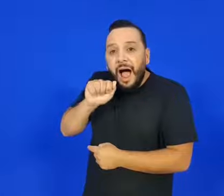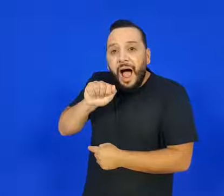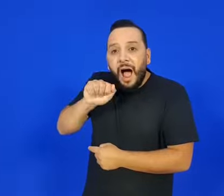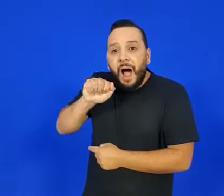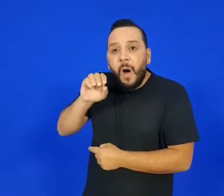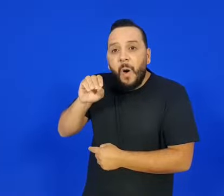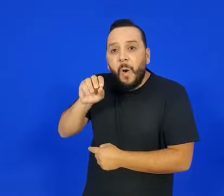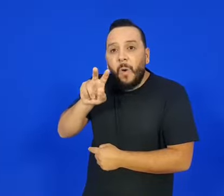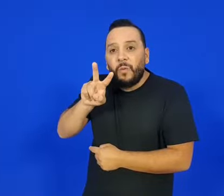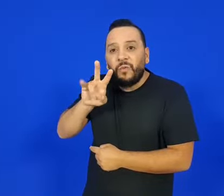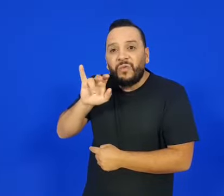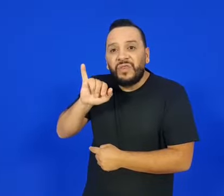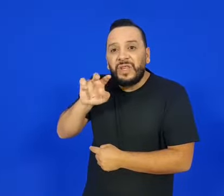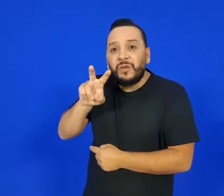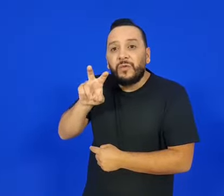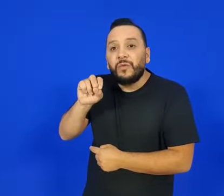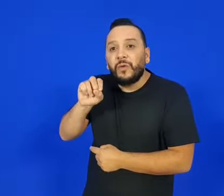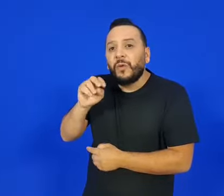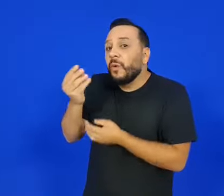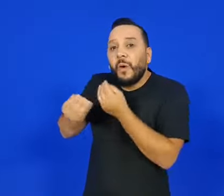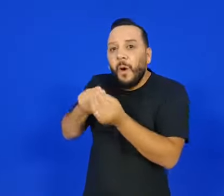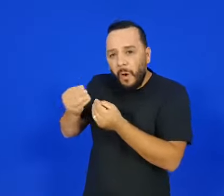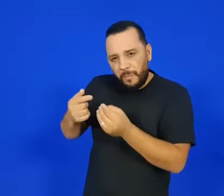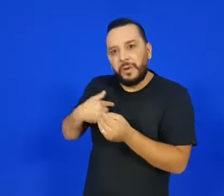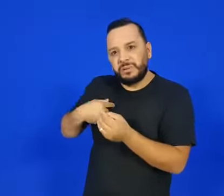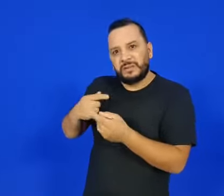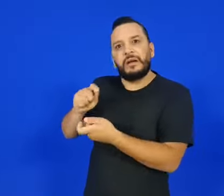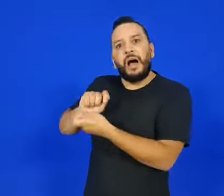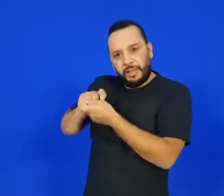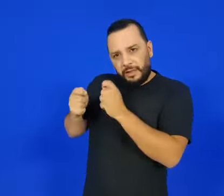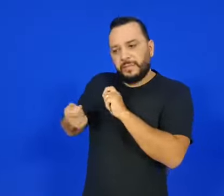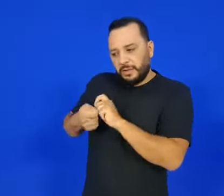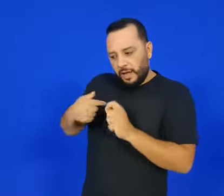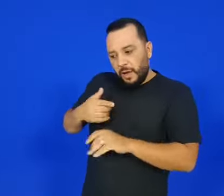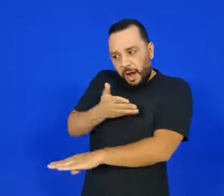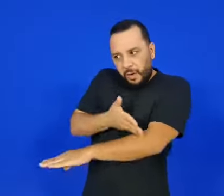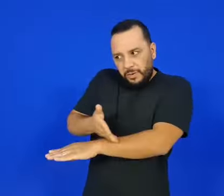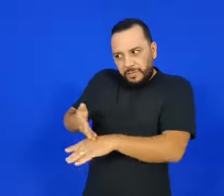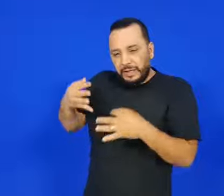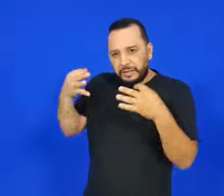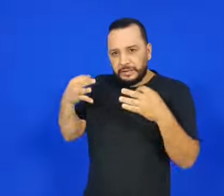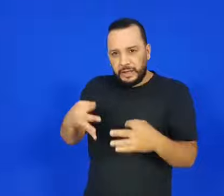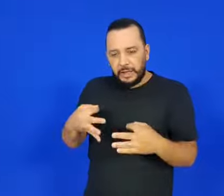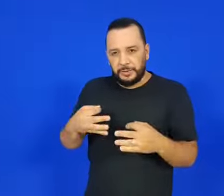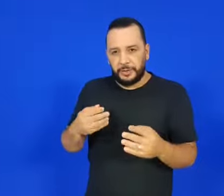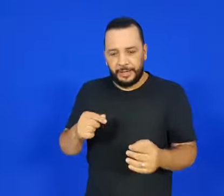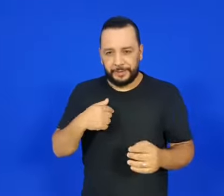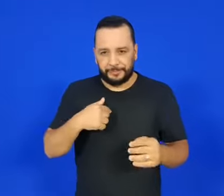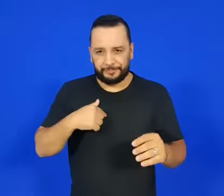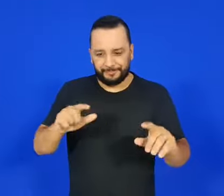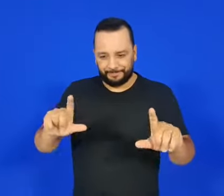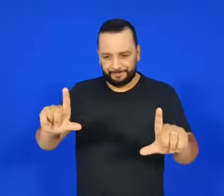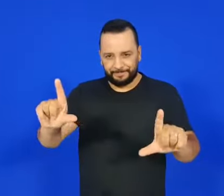pretendo fazer programas ao vivo e eu preciso saber fazer essas viradas aí do lado correto e tudo mais.